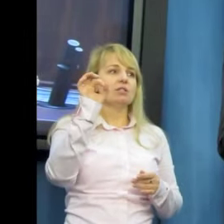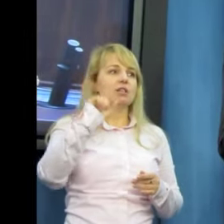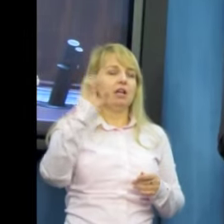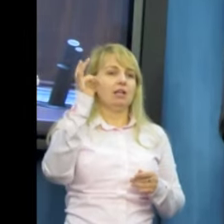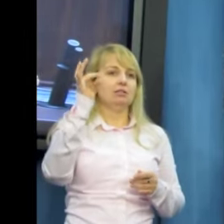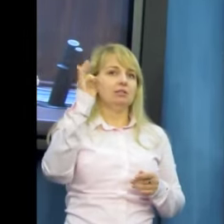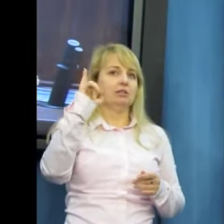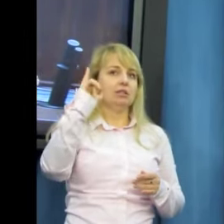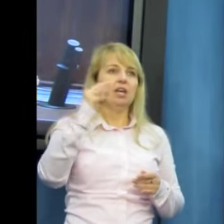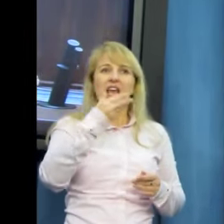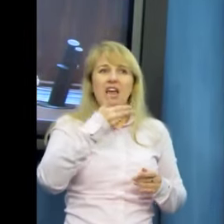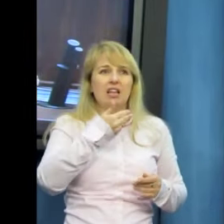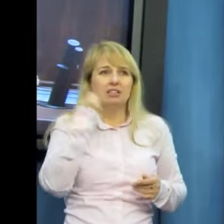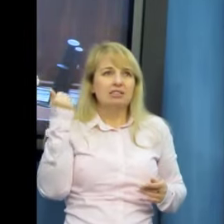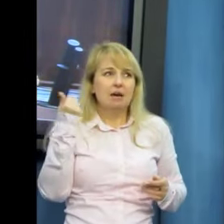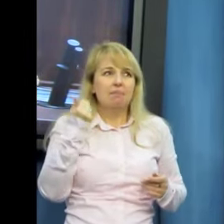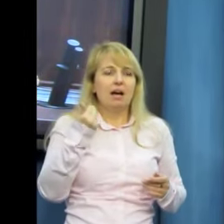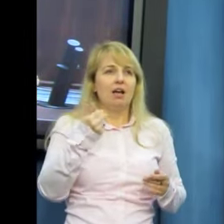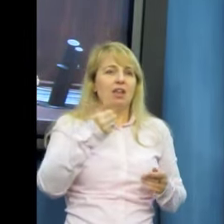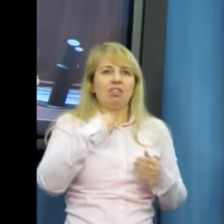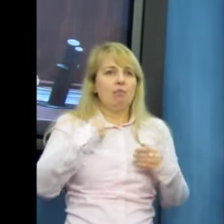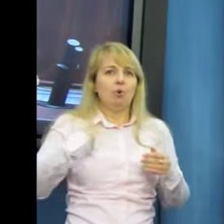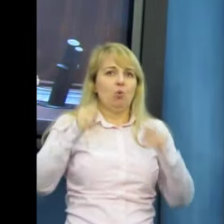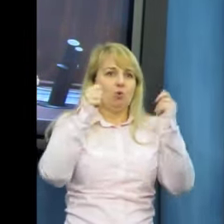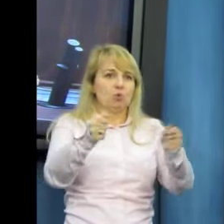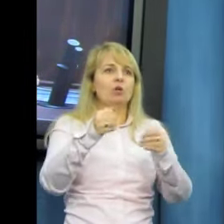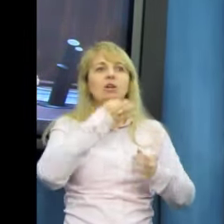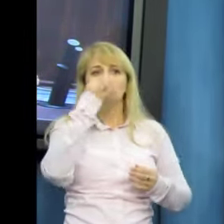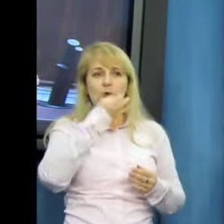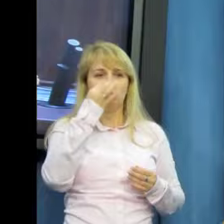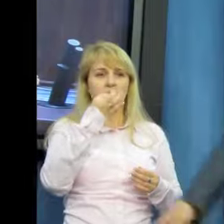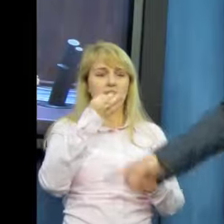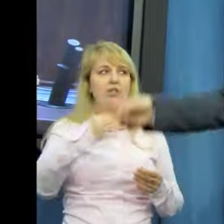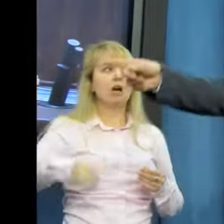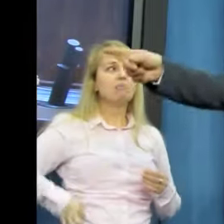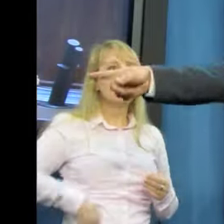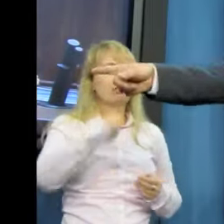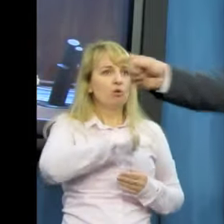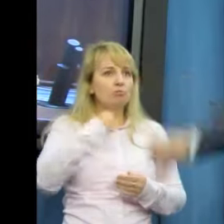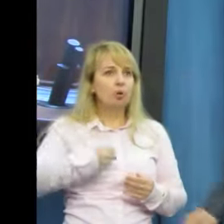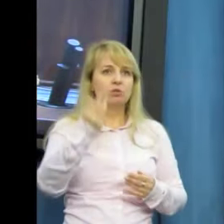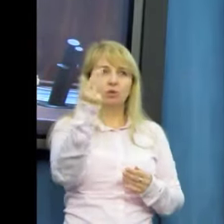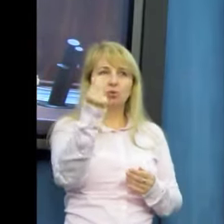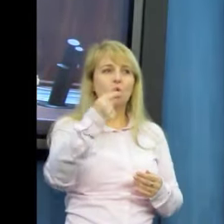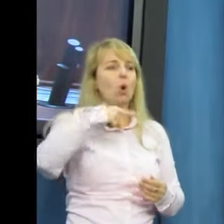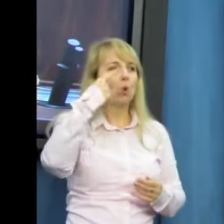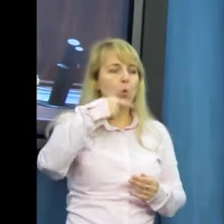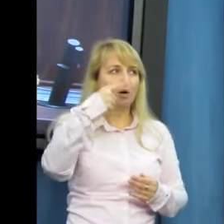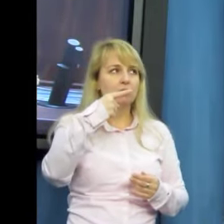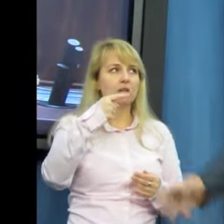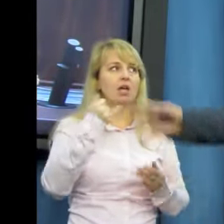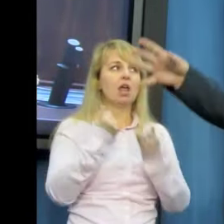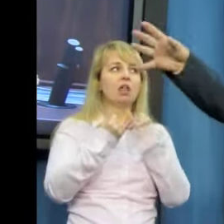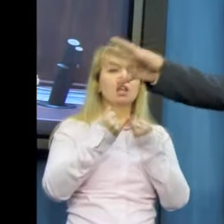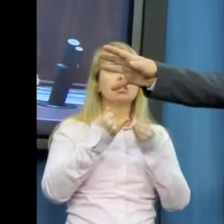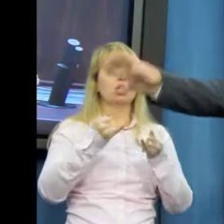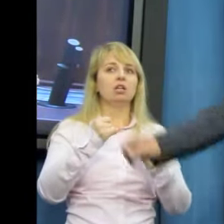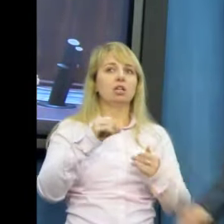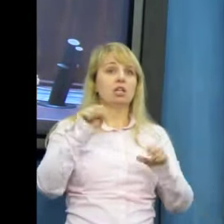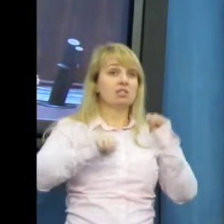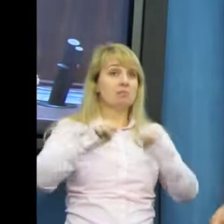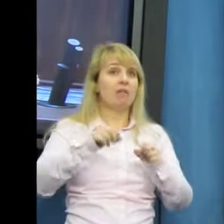poprawki. Pani Skowrońska kłamie, powiem jeszcze raz, jestem w stanie, jeżeli sprawa trafi do prokuratury, będzie